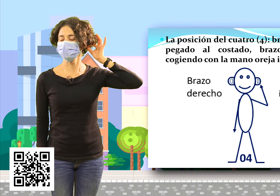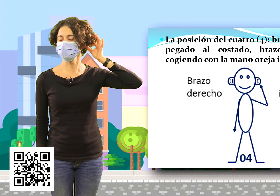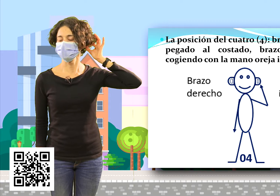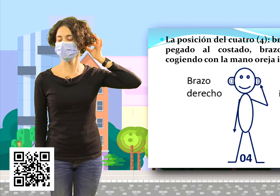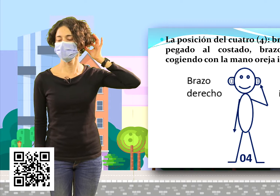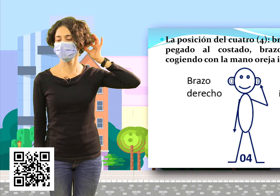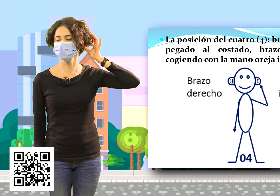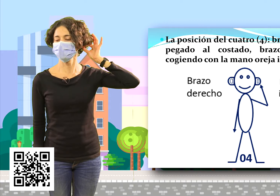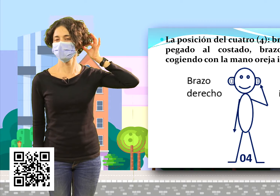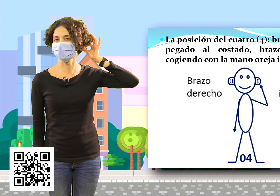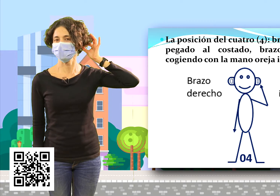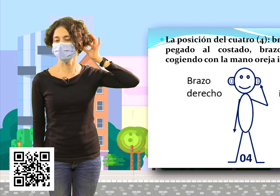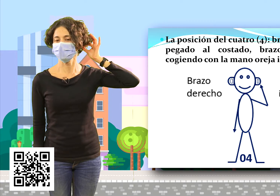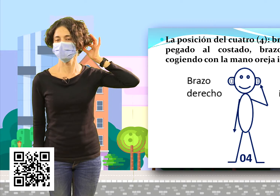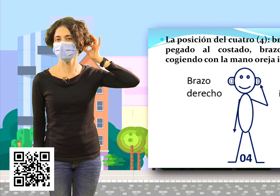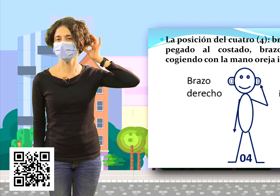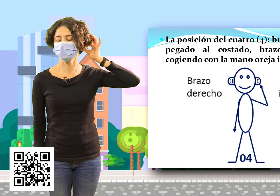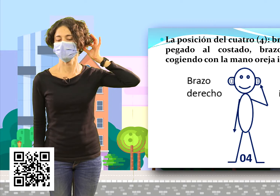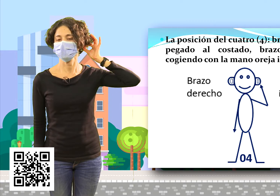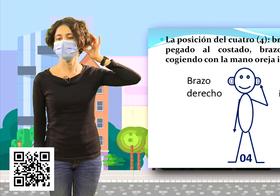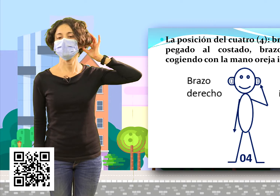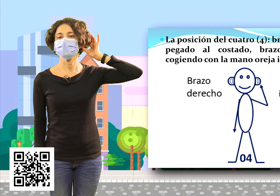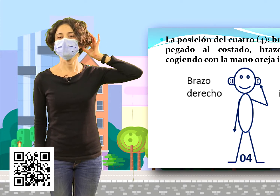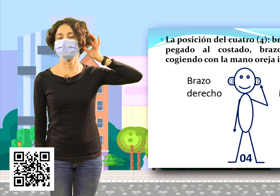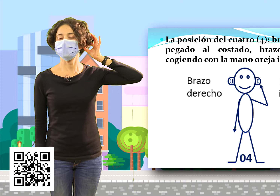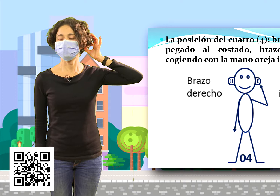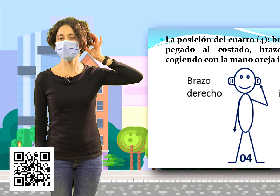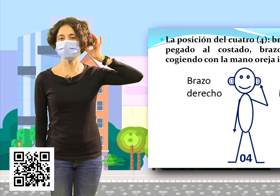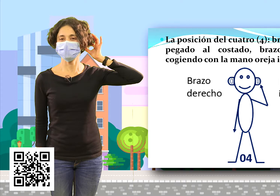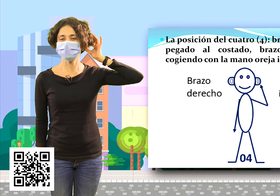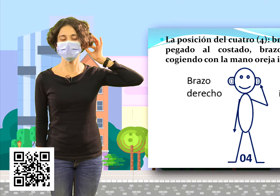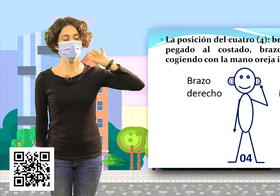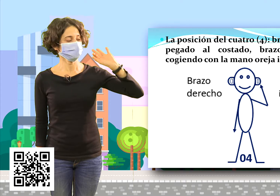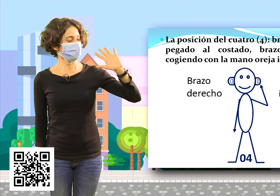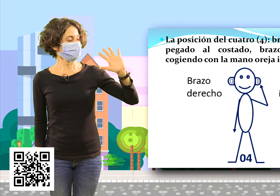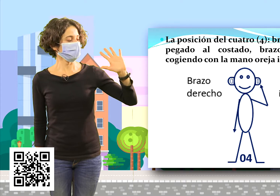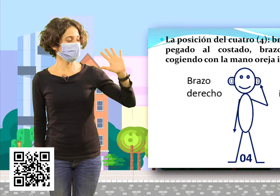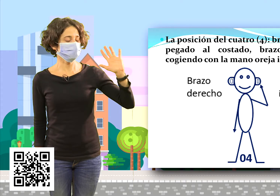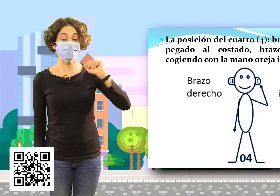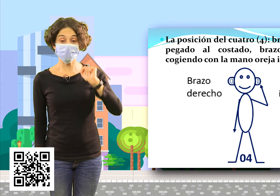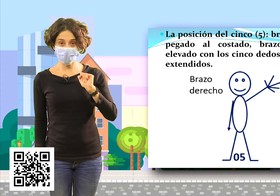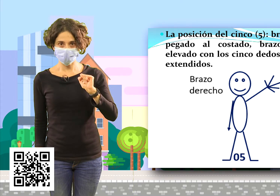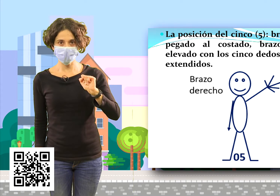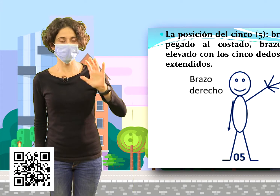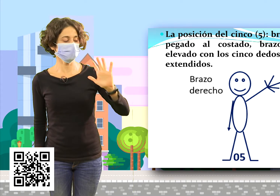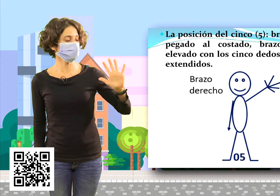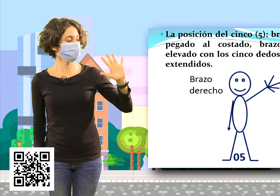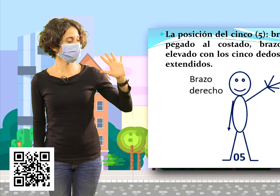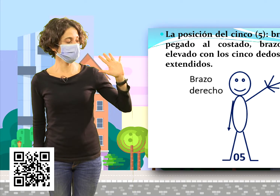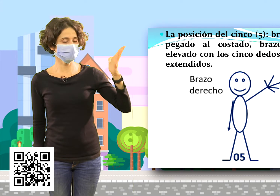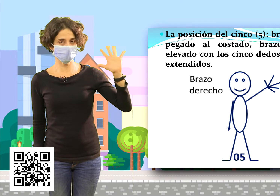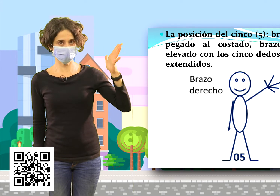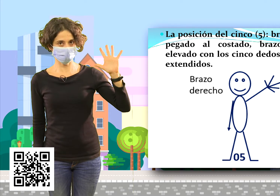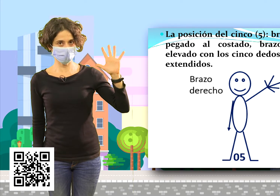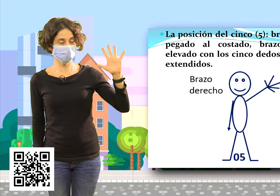Nos damos un tironcillo muy leve, no se hagan daño. El brazo izquierdo, para el número 5, perdón,